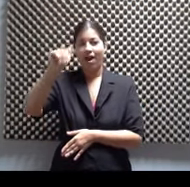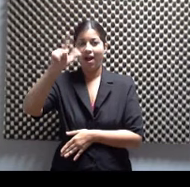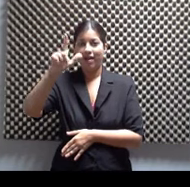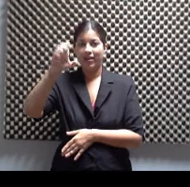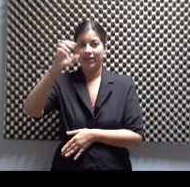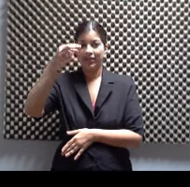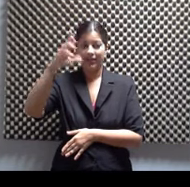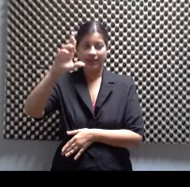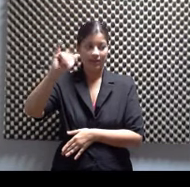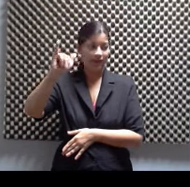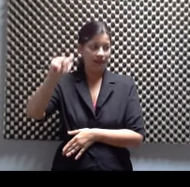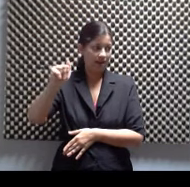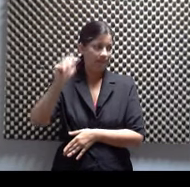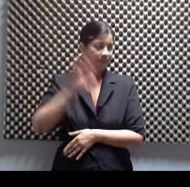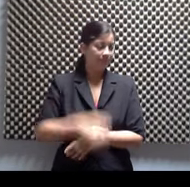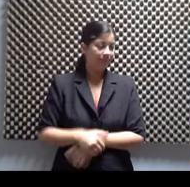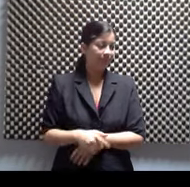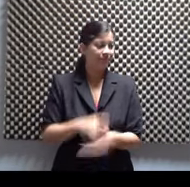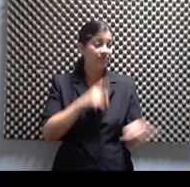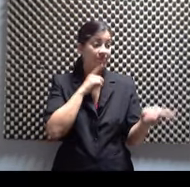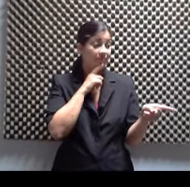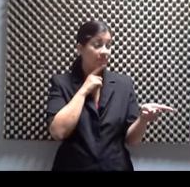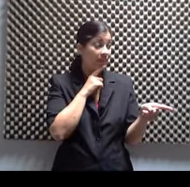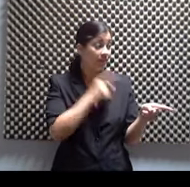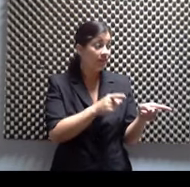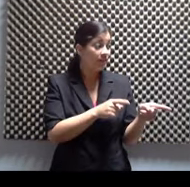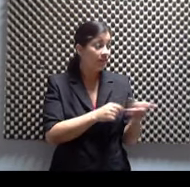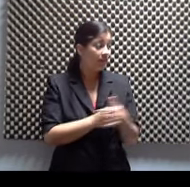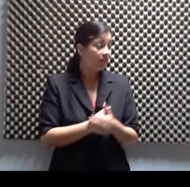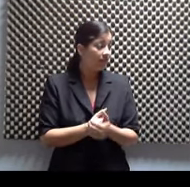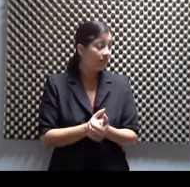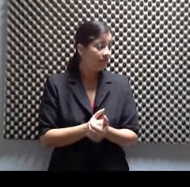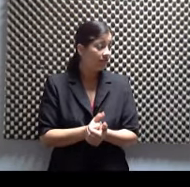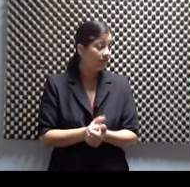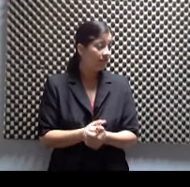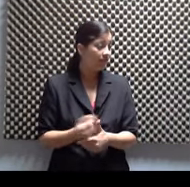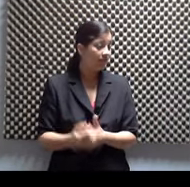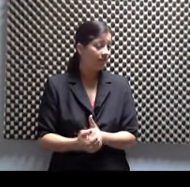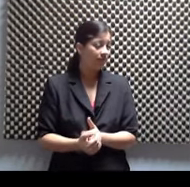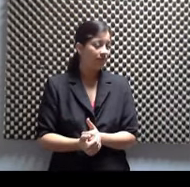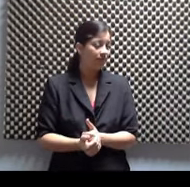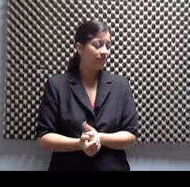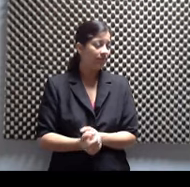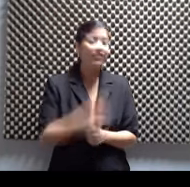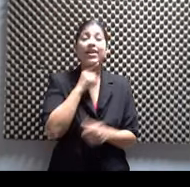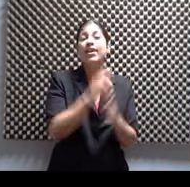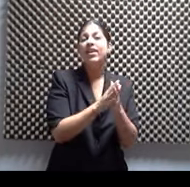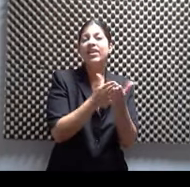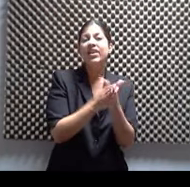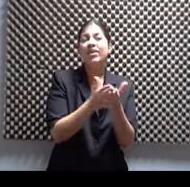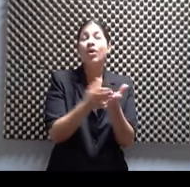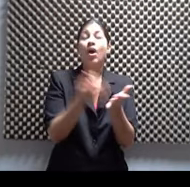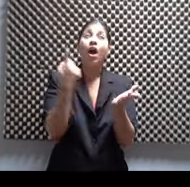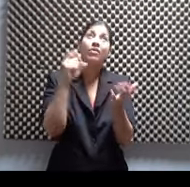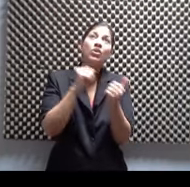básicamente esa obra, fíjate cómo viene, cómo es que llega ese libro a, vamos a decir, a